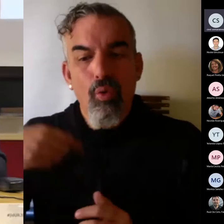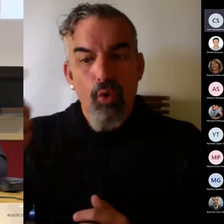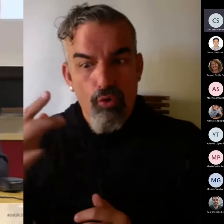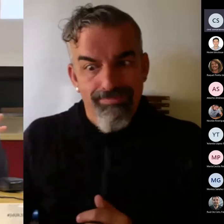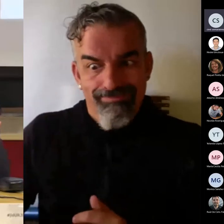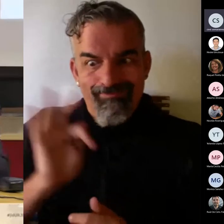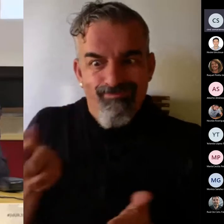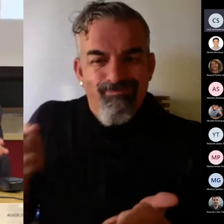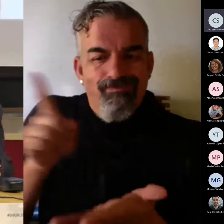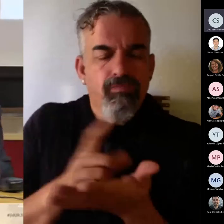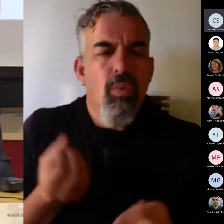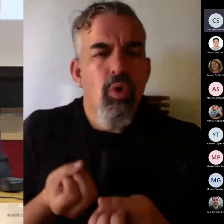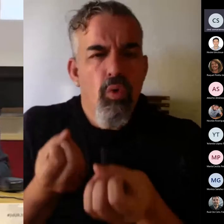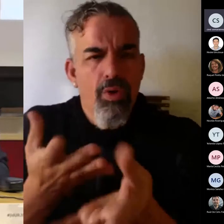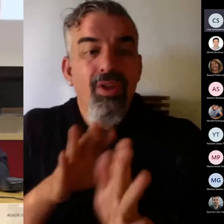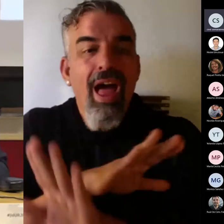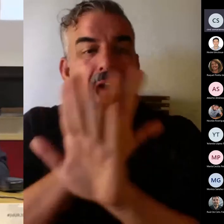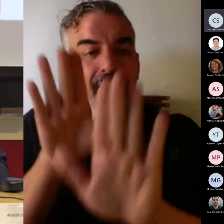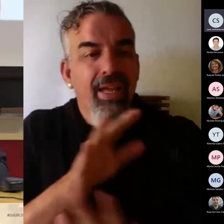qué resultados